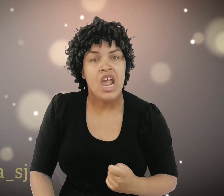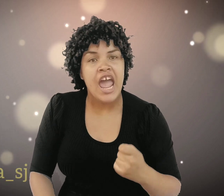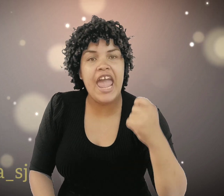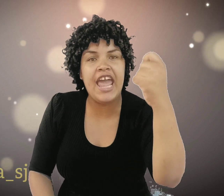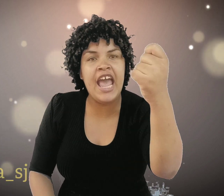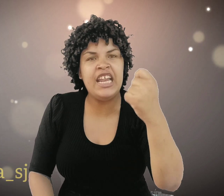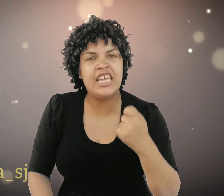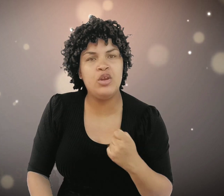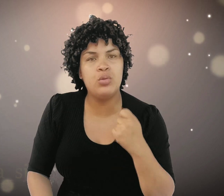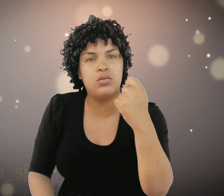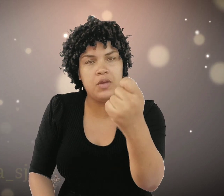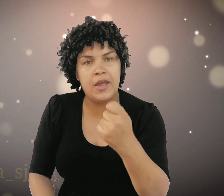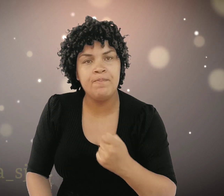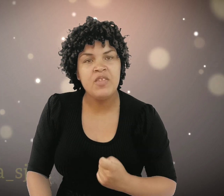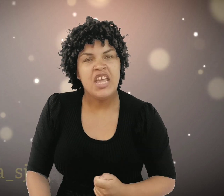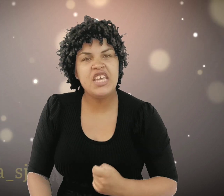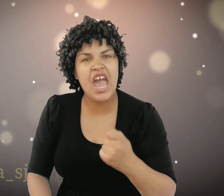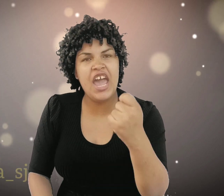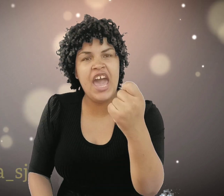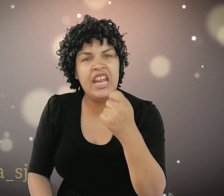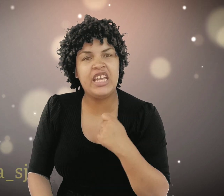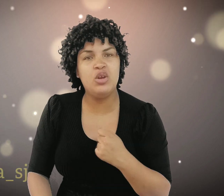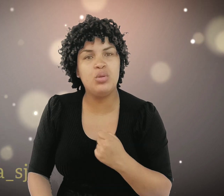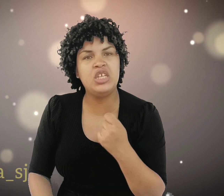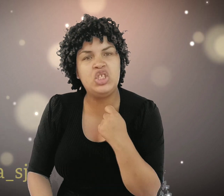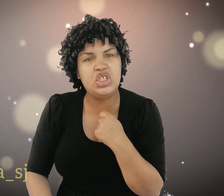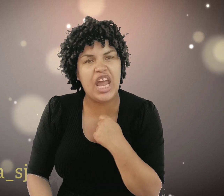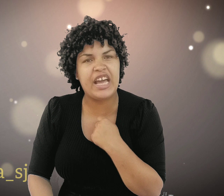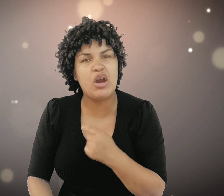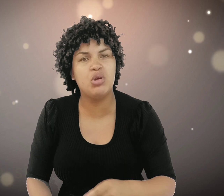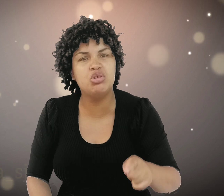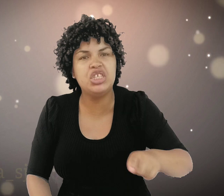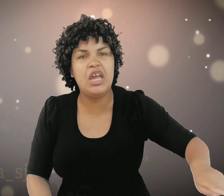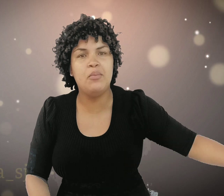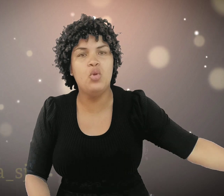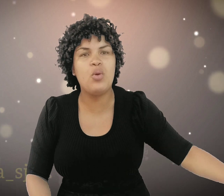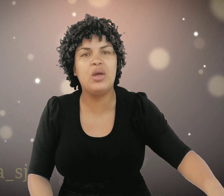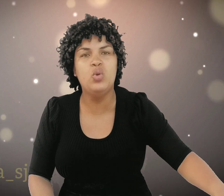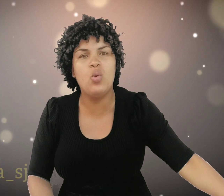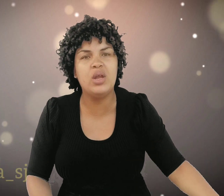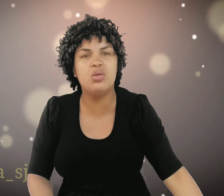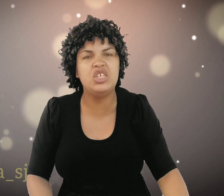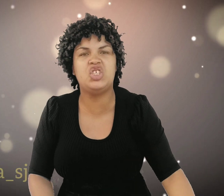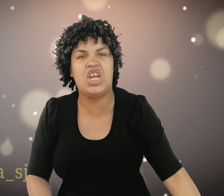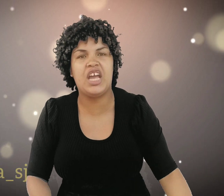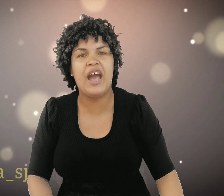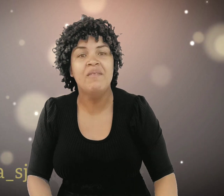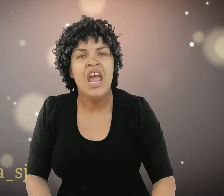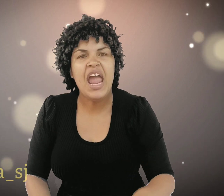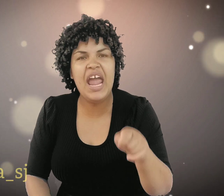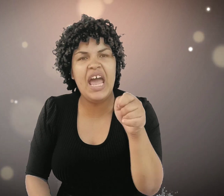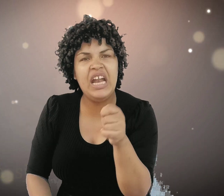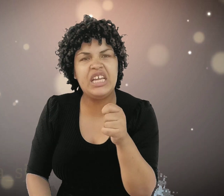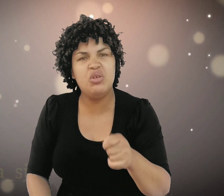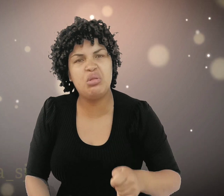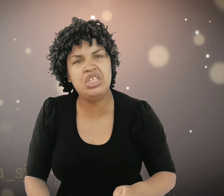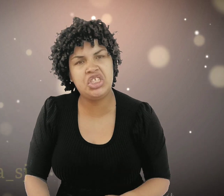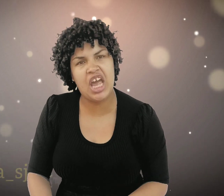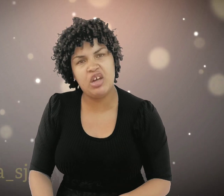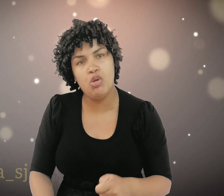É ele que nos vê. E é ele que nos enxerga quando ninguém nunca nos enxerga. É ele que nos enxerga no